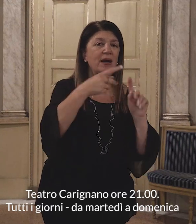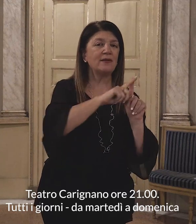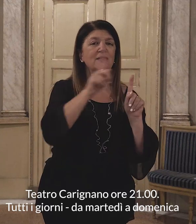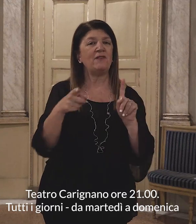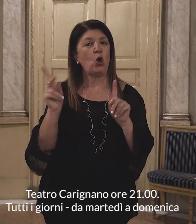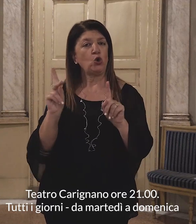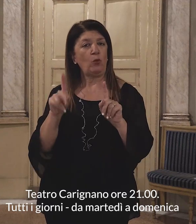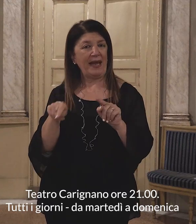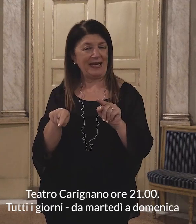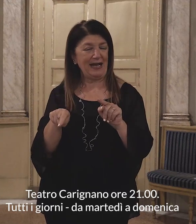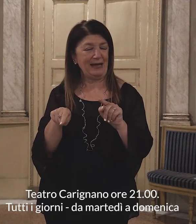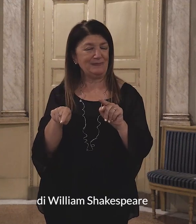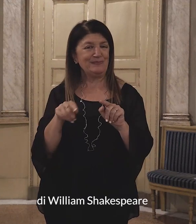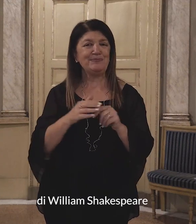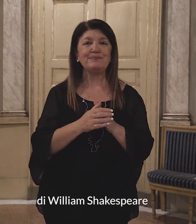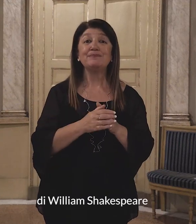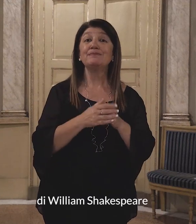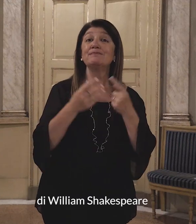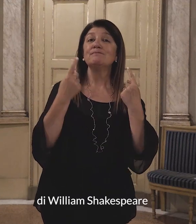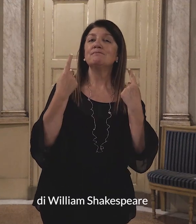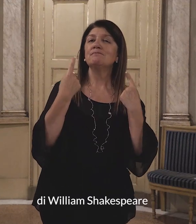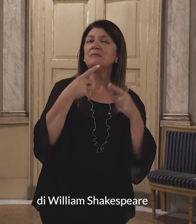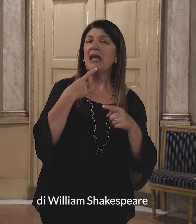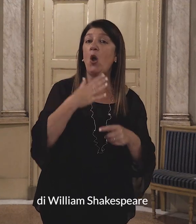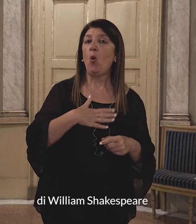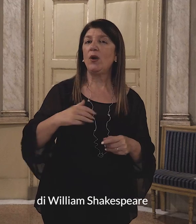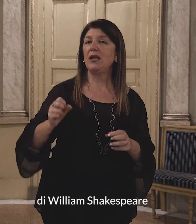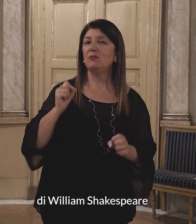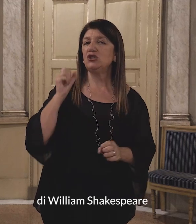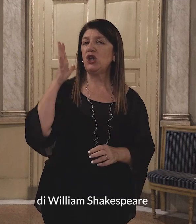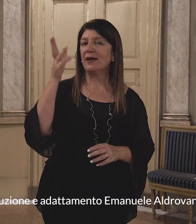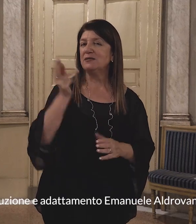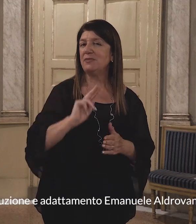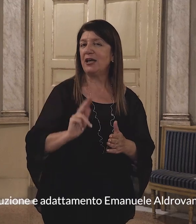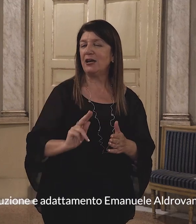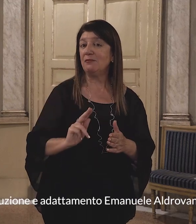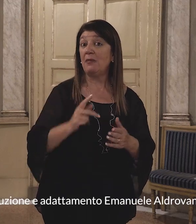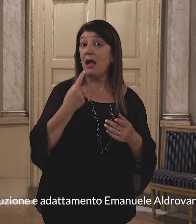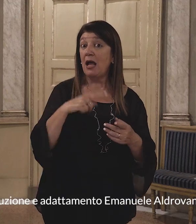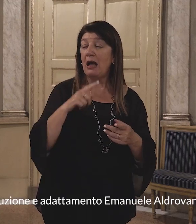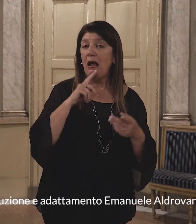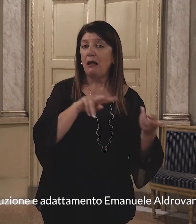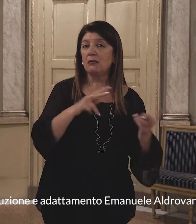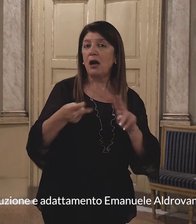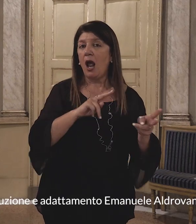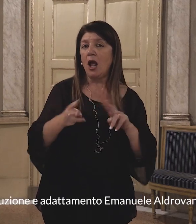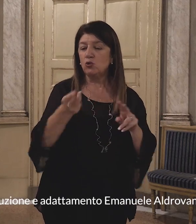Di William Shakespeare, traduzione e adattamento Emanuele